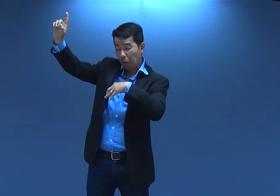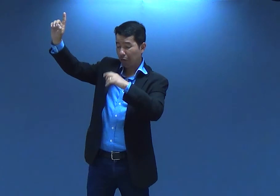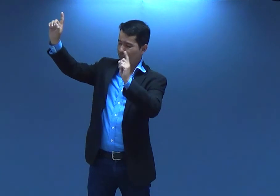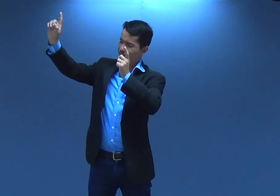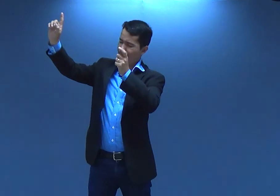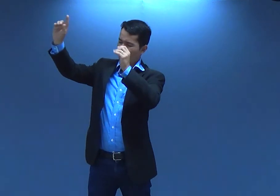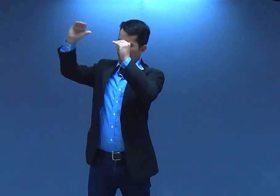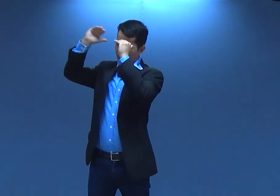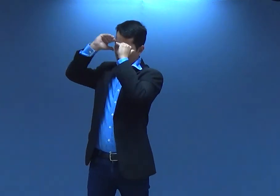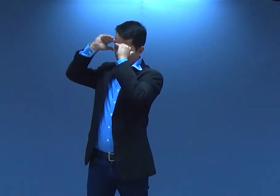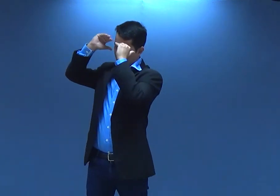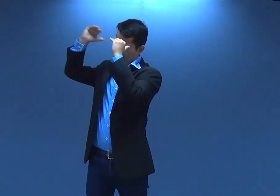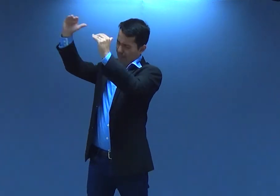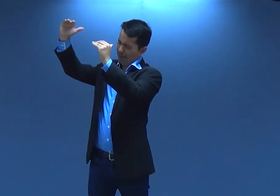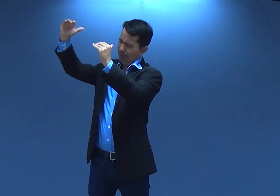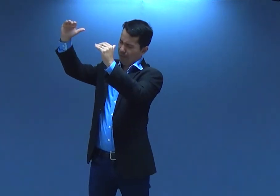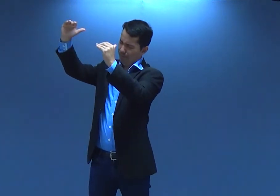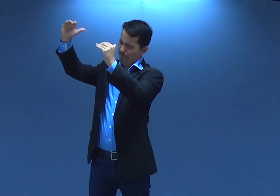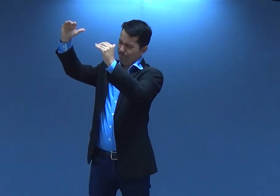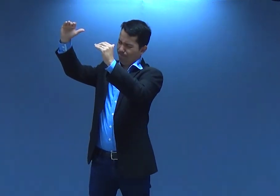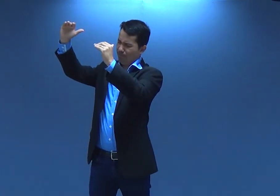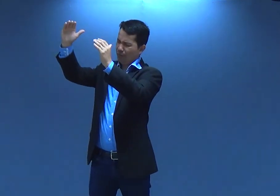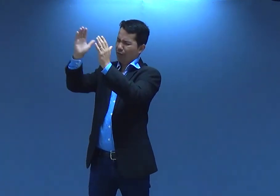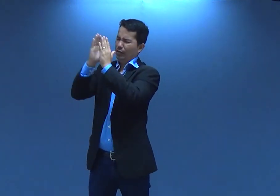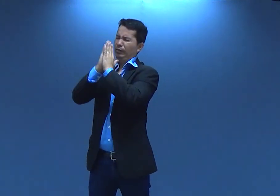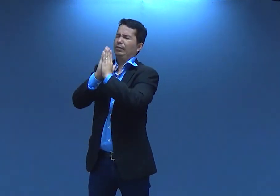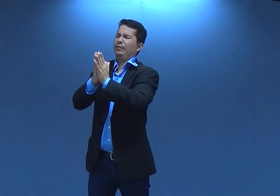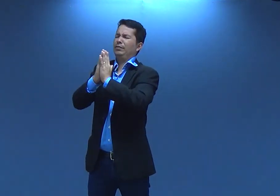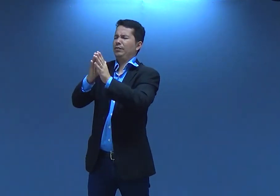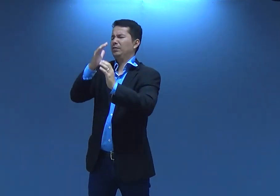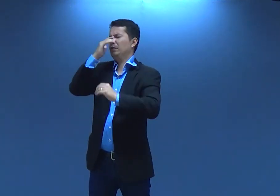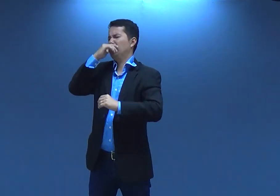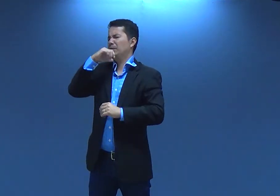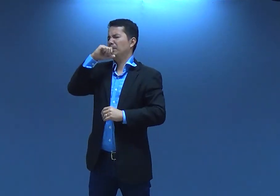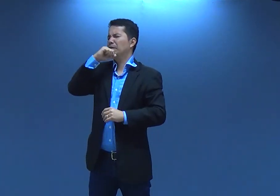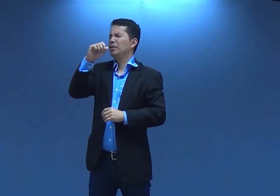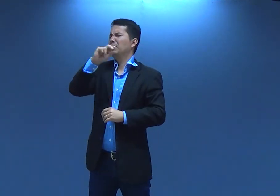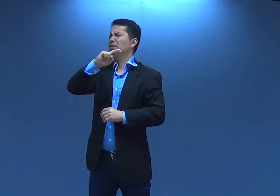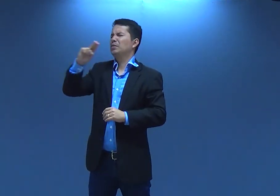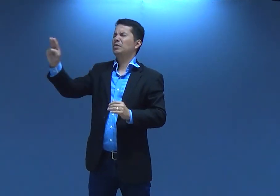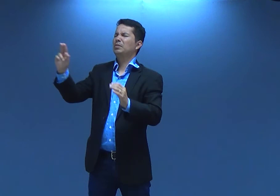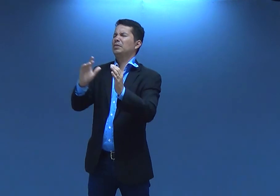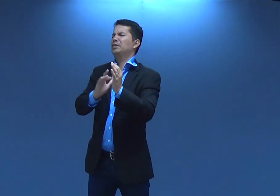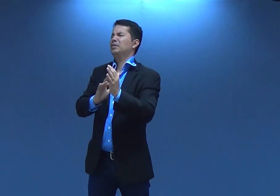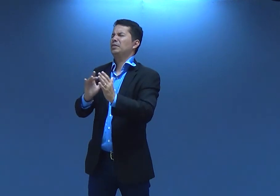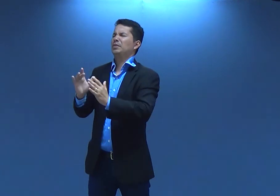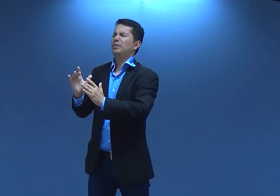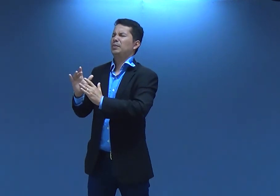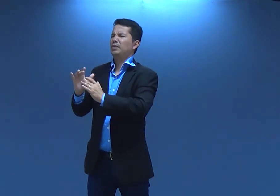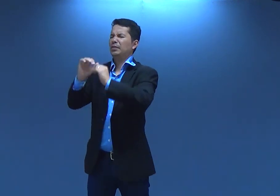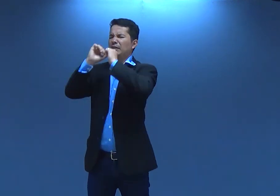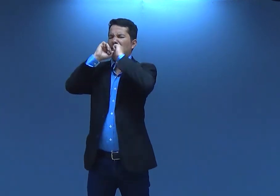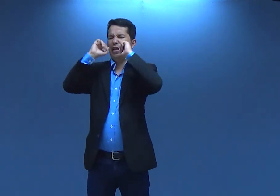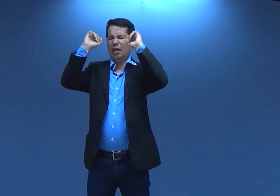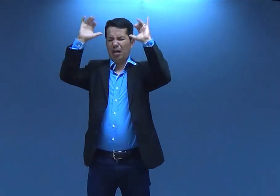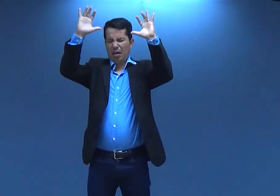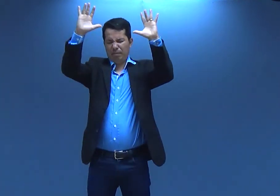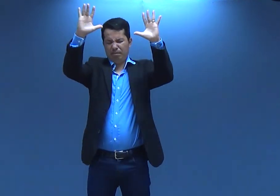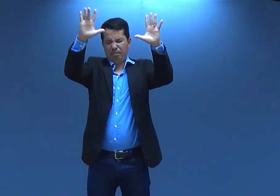às vezes a gente é teimoso mas a gente não quer mais isso a gente quer Te obedecer por favor Pai em nome de Jesus que o